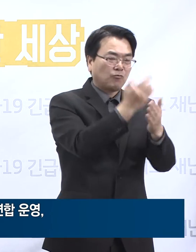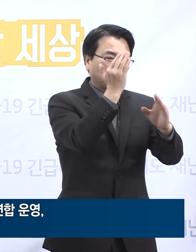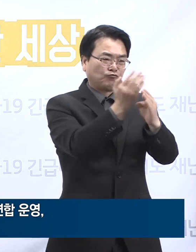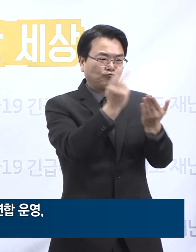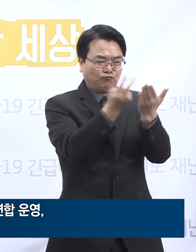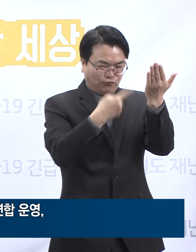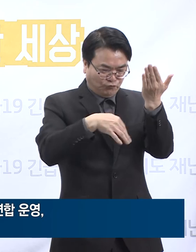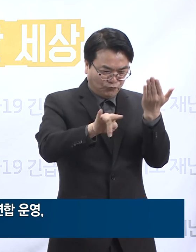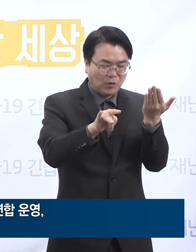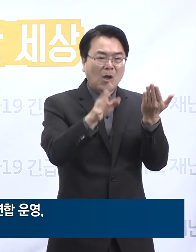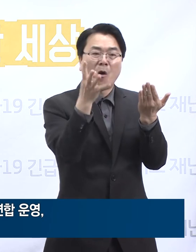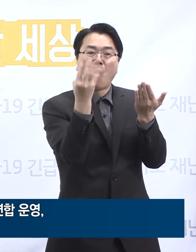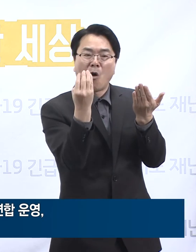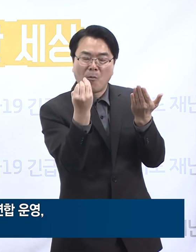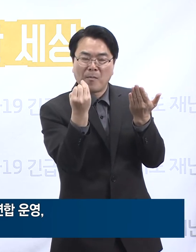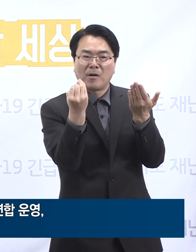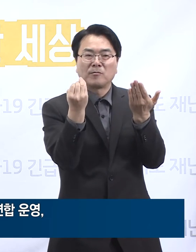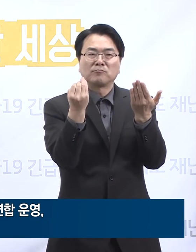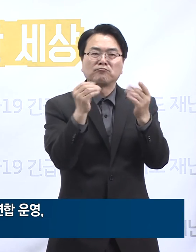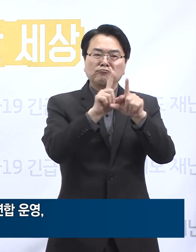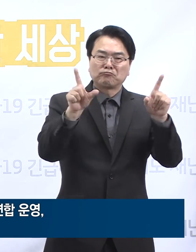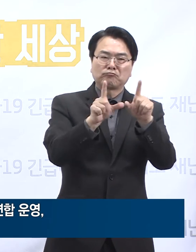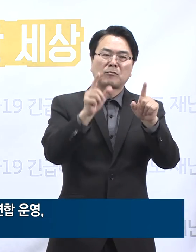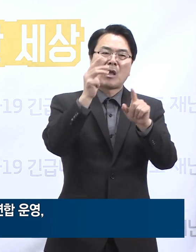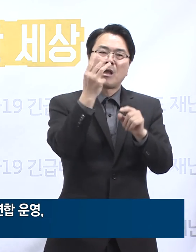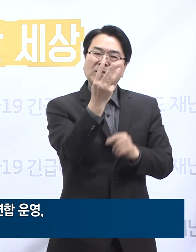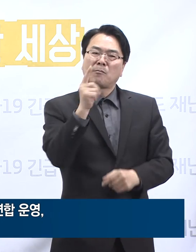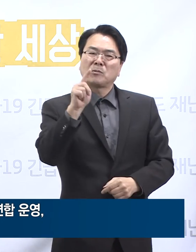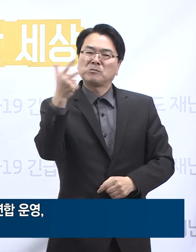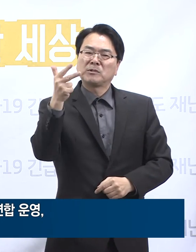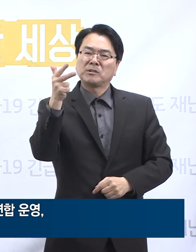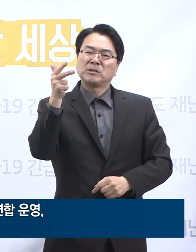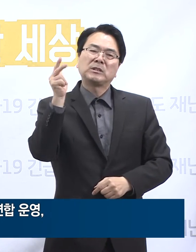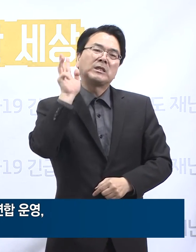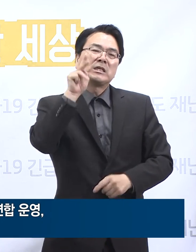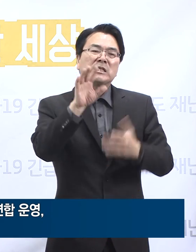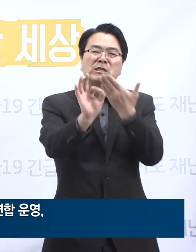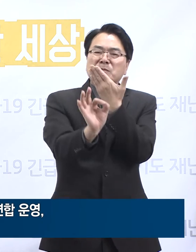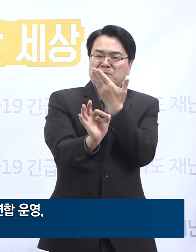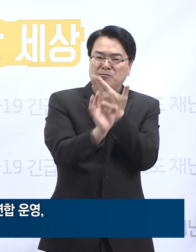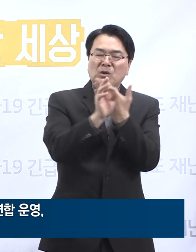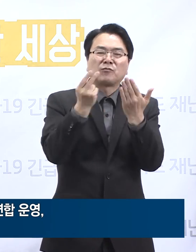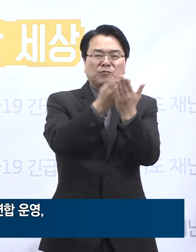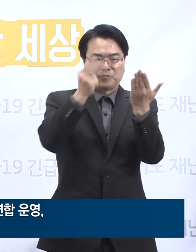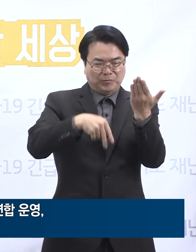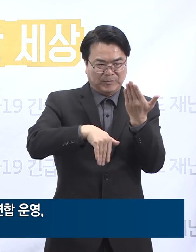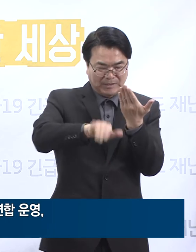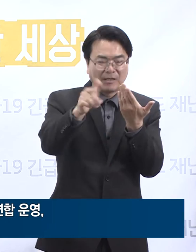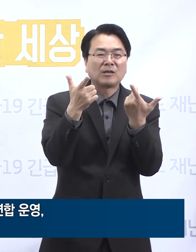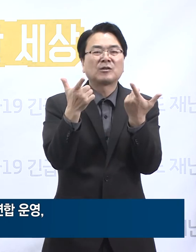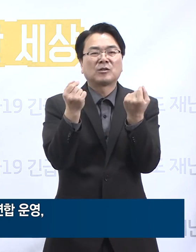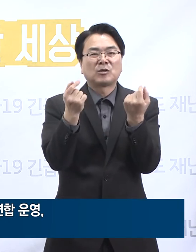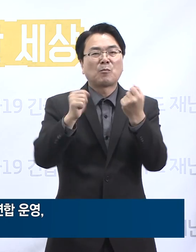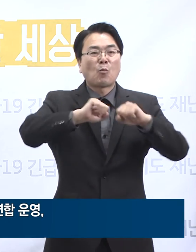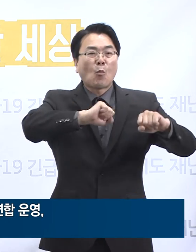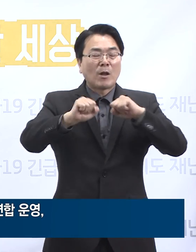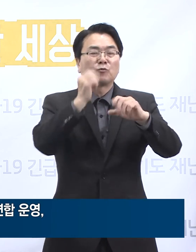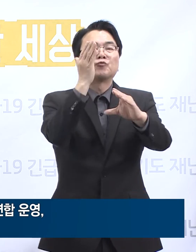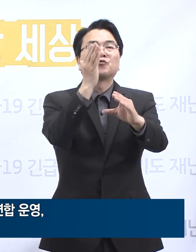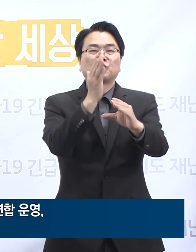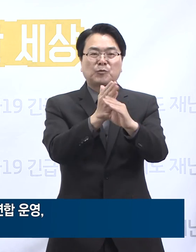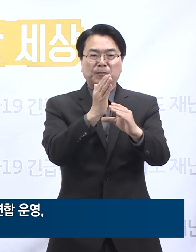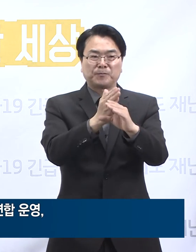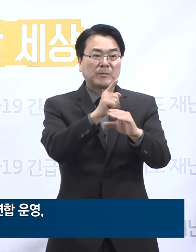평균 제소일수 3.7일로 빠른 속도로 병상순환 중입니다. 경기도 생활치료센터는